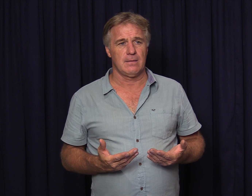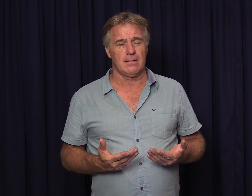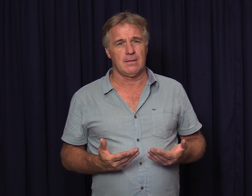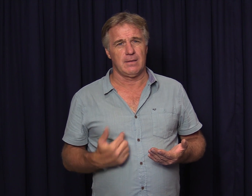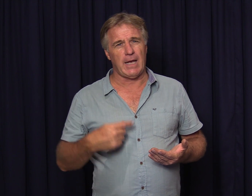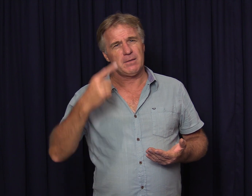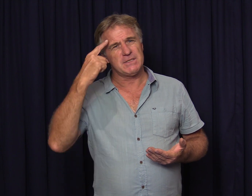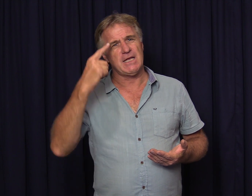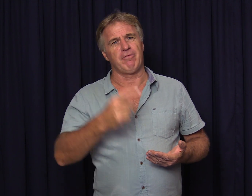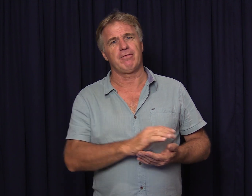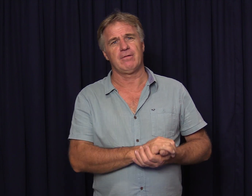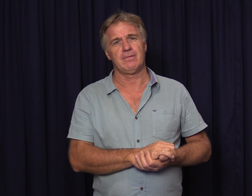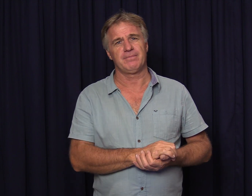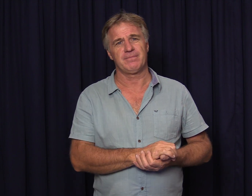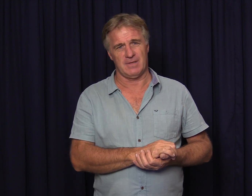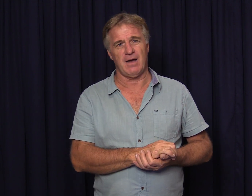en ek het besef ja